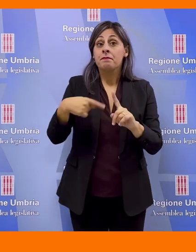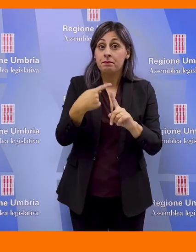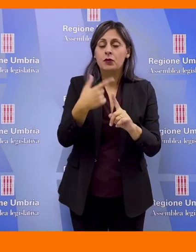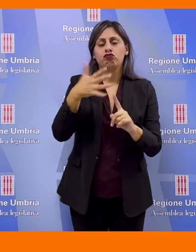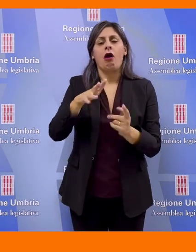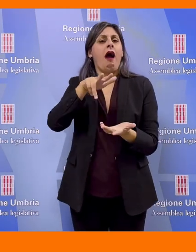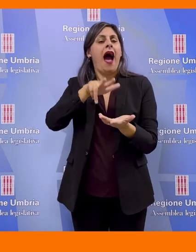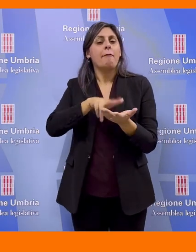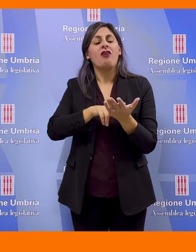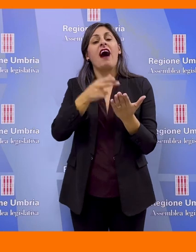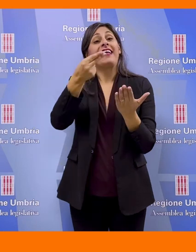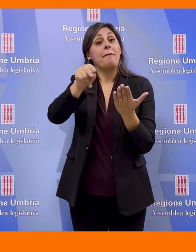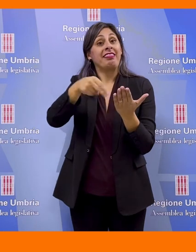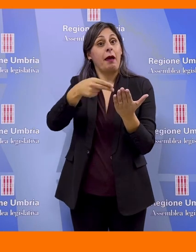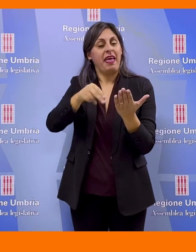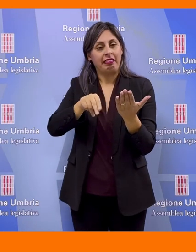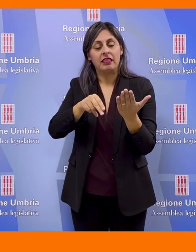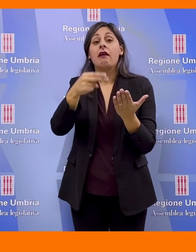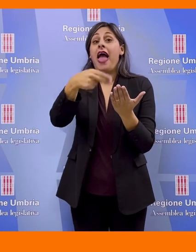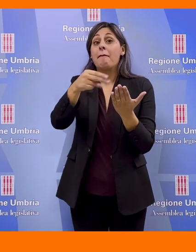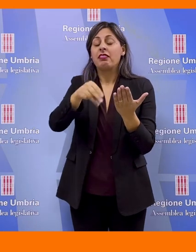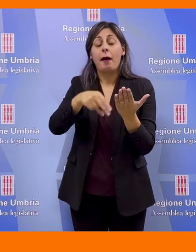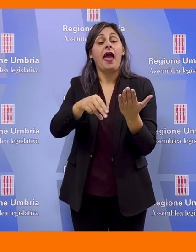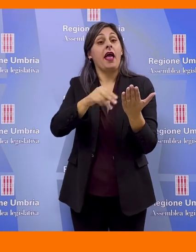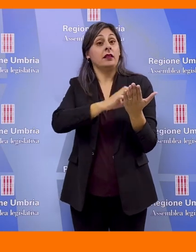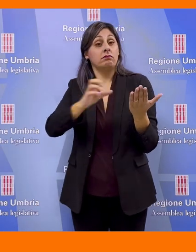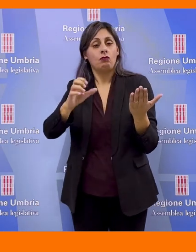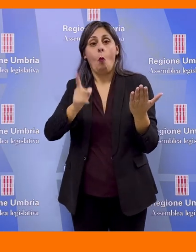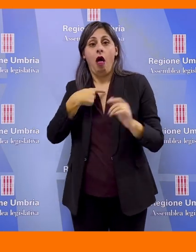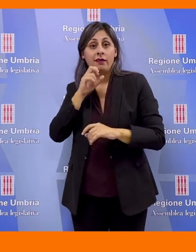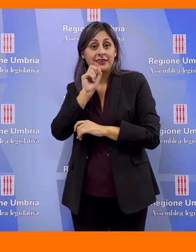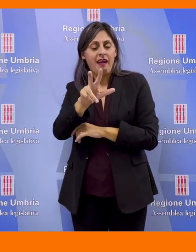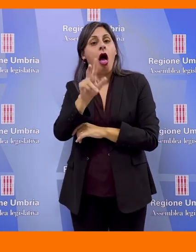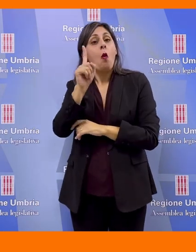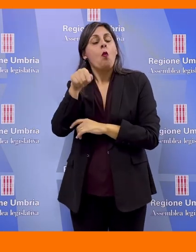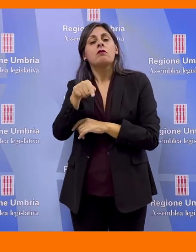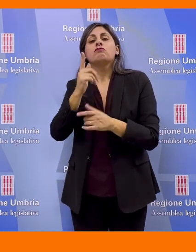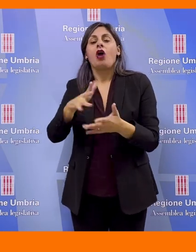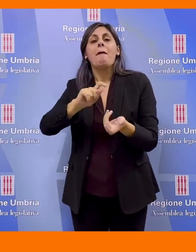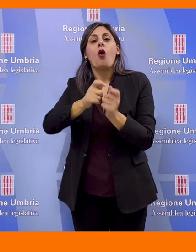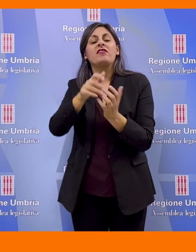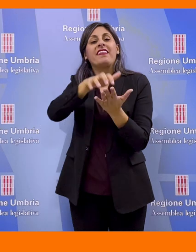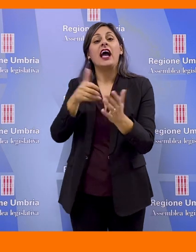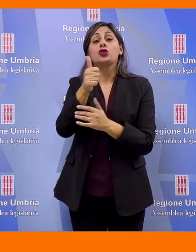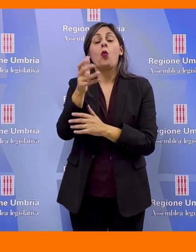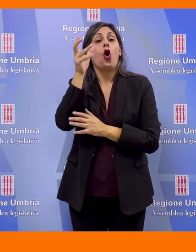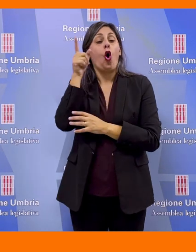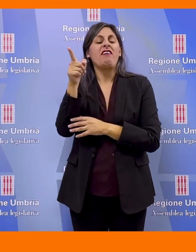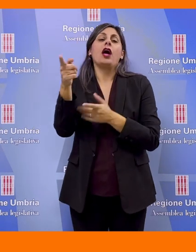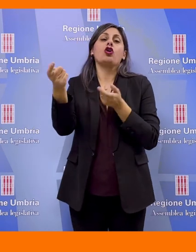sono stati approvati gli emendamenti. Tra gli altri si segnala quello che ha modificato il testo unico del governo del